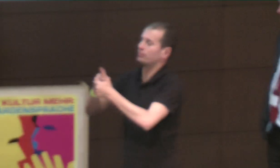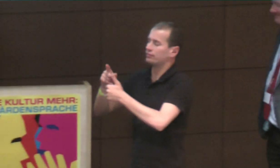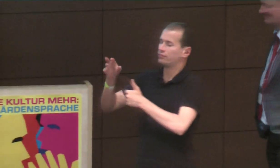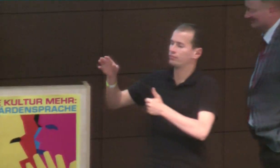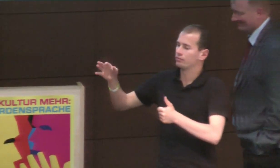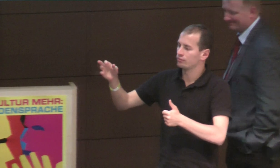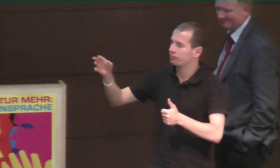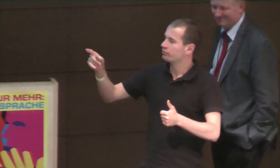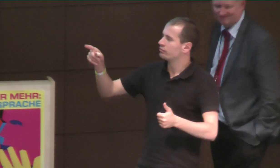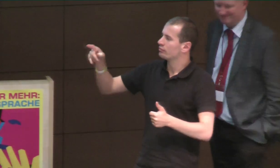Okay, die erste Frage.